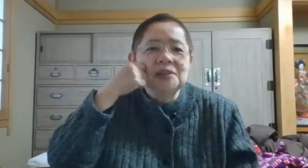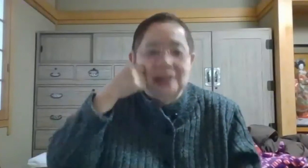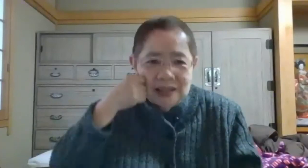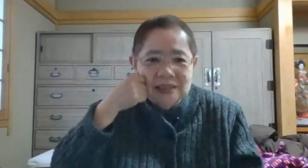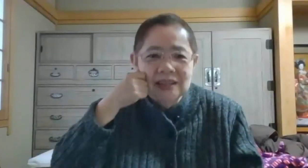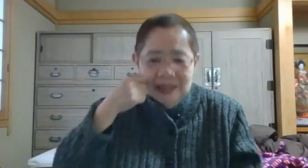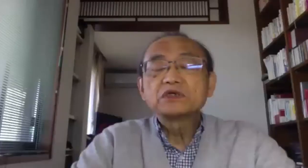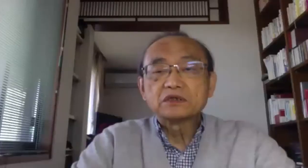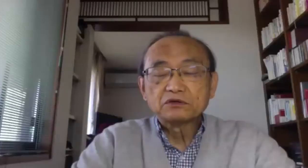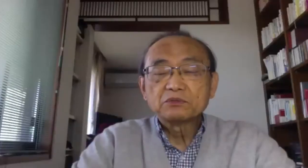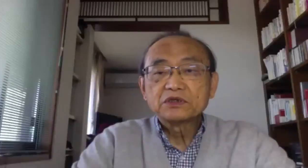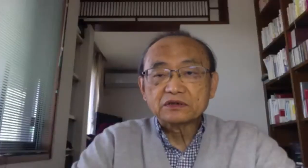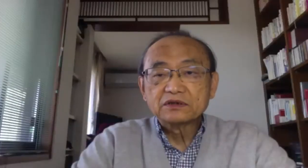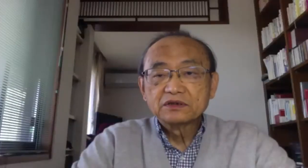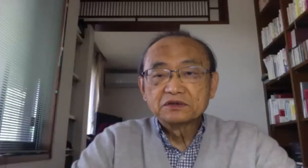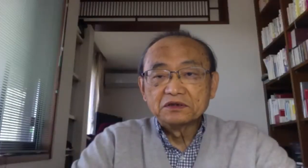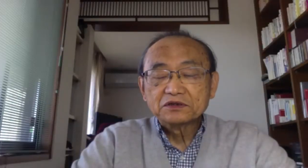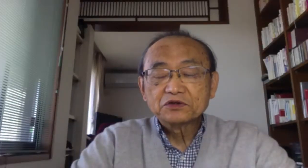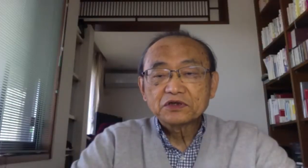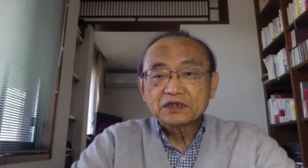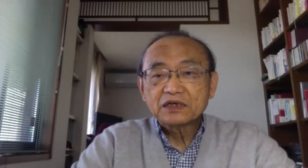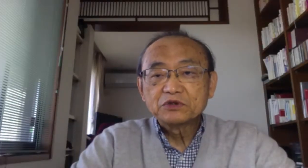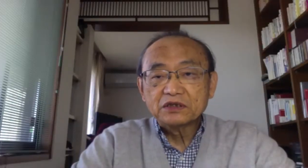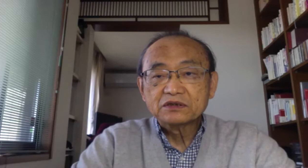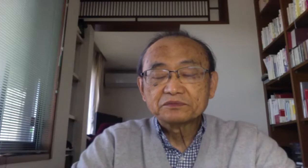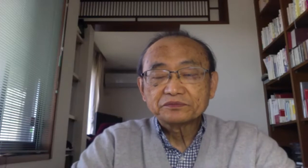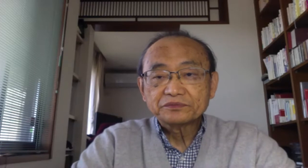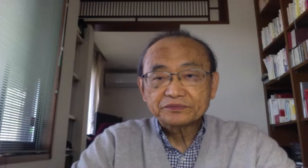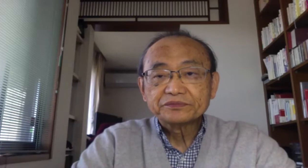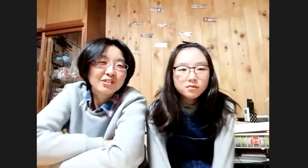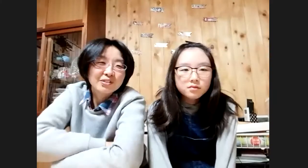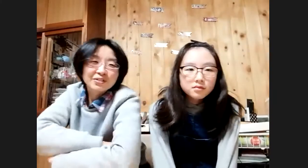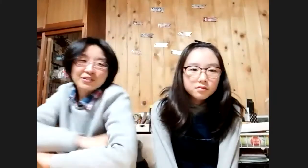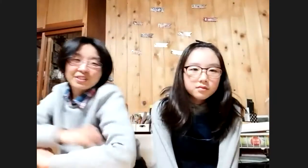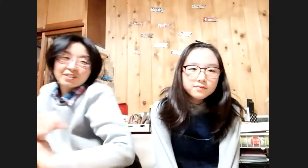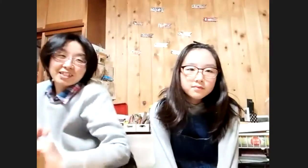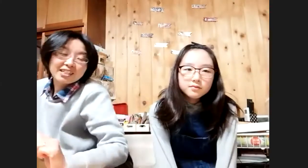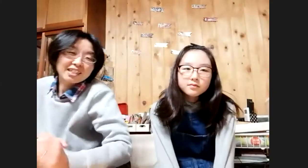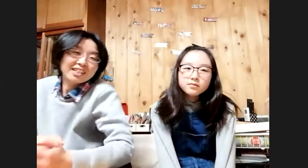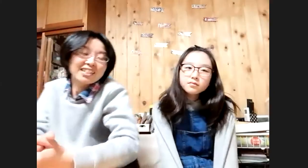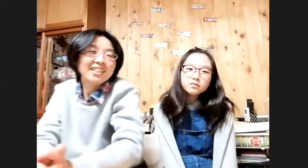すごいすごいすごいすごいそれは無理ですそれは無理です理ですそれは絶対無理ですでもすごいですねそれでも